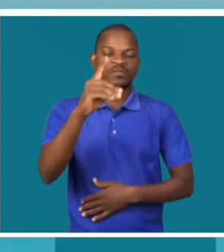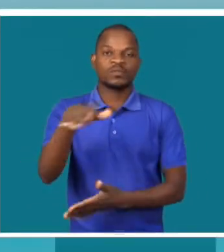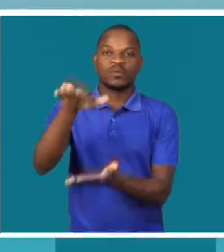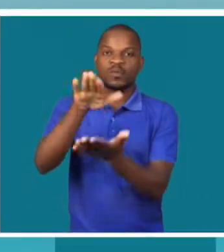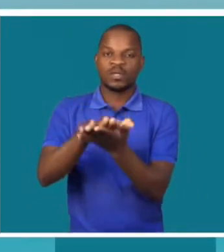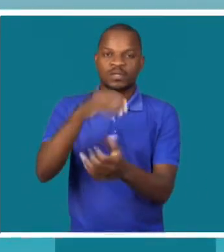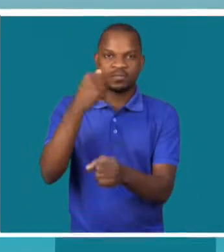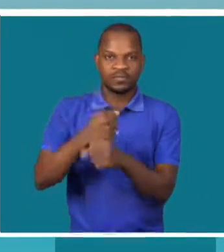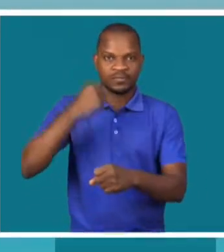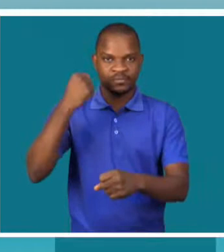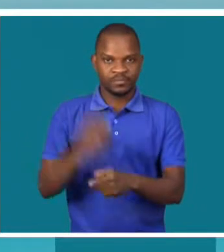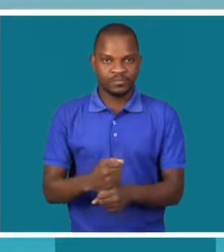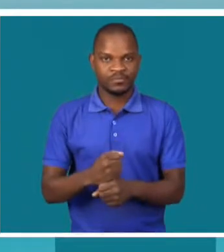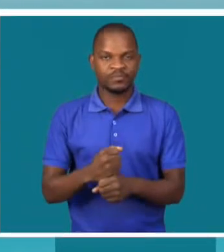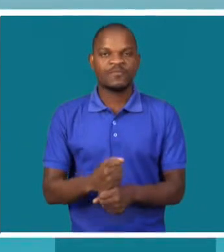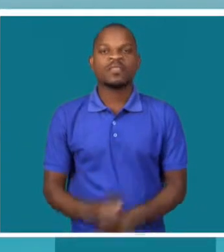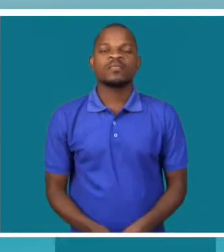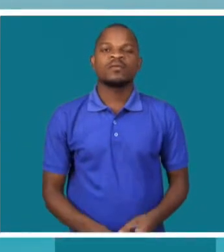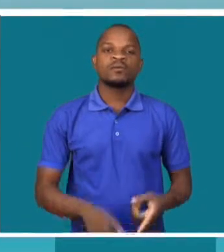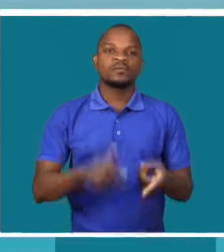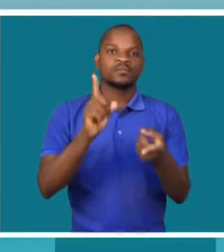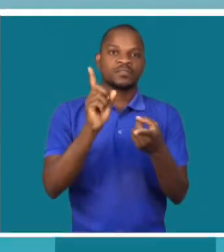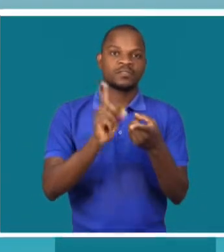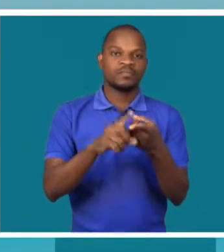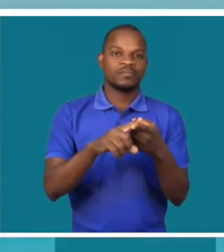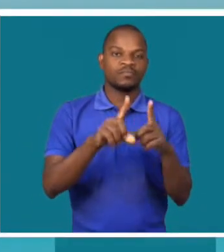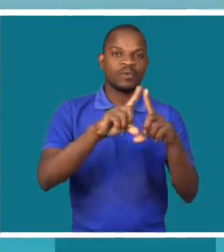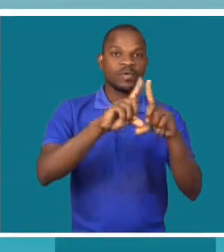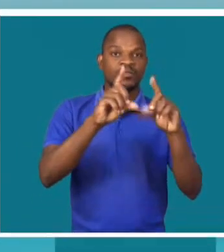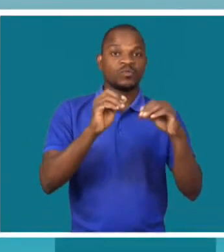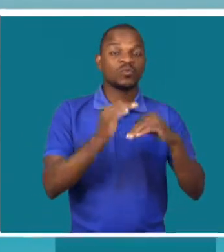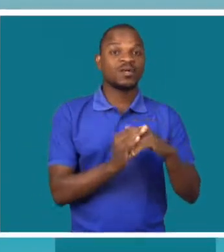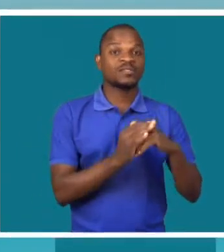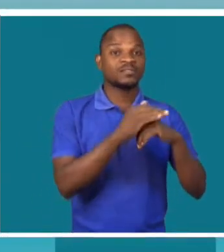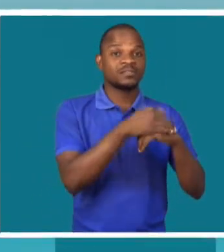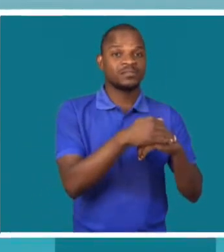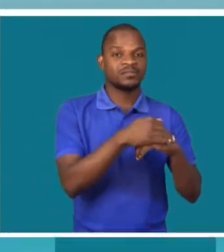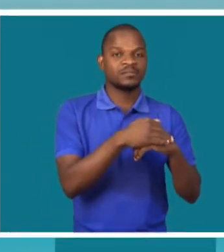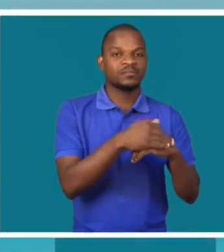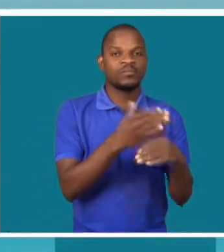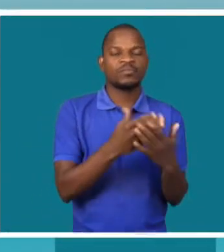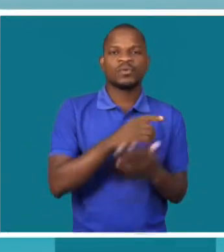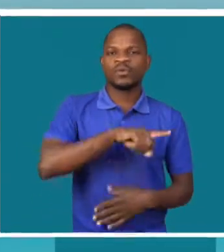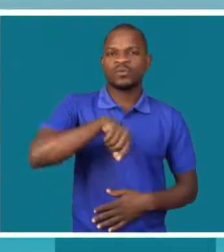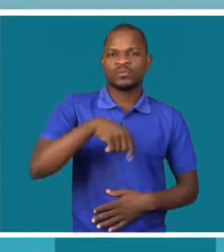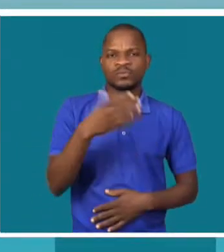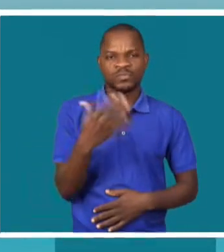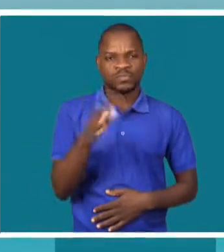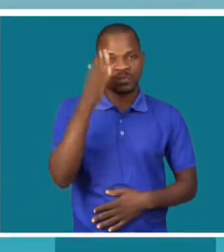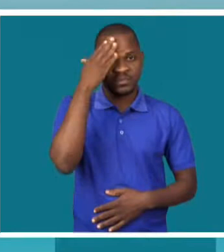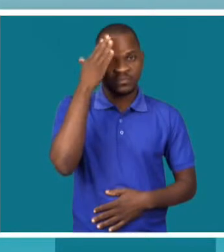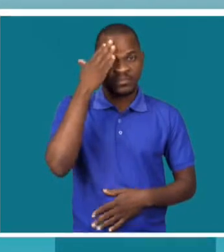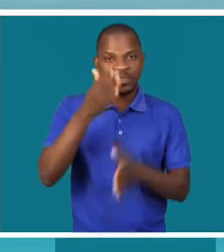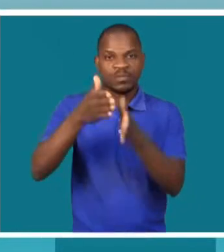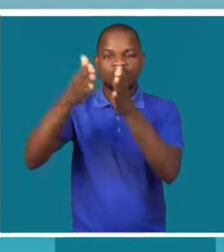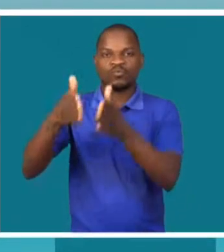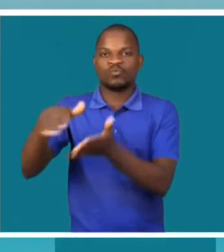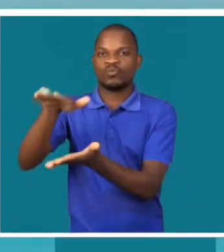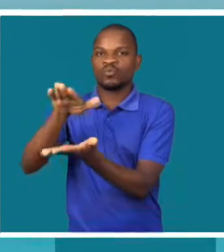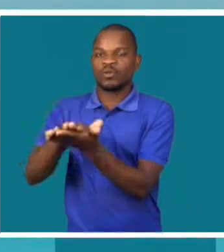Nós sabemos que a pessoa que está no local de emprego, quando não há uma acessibilidade